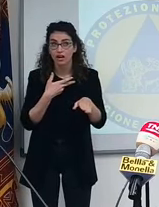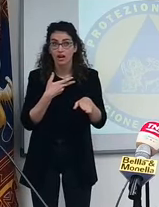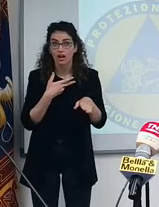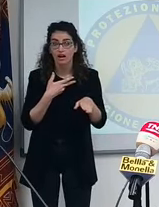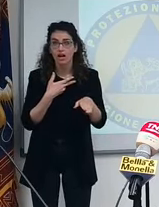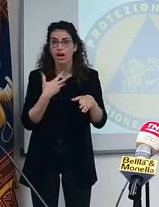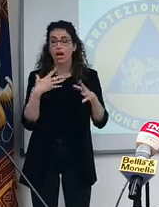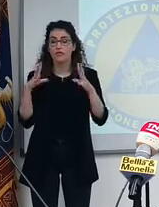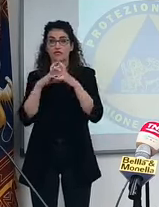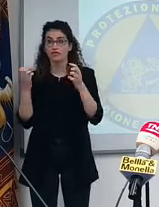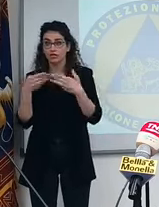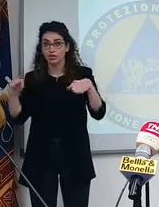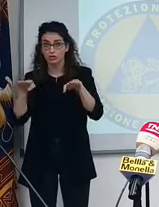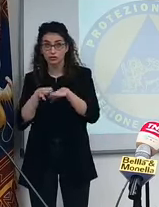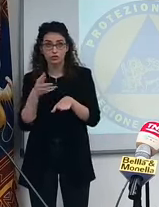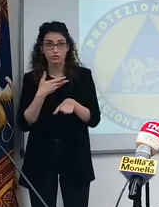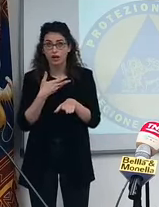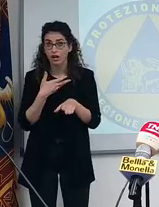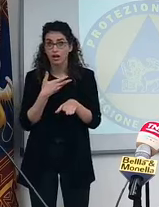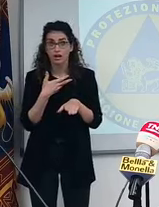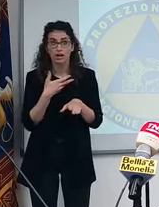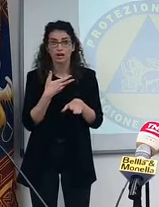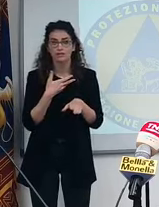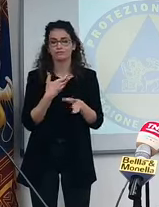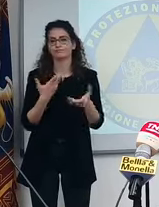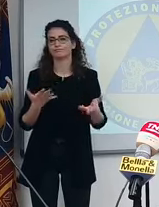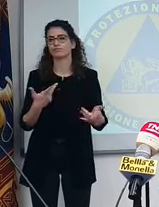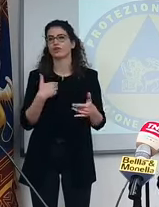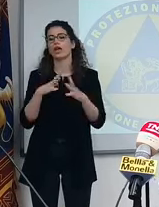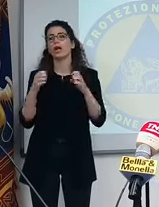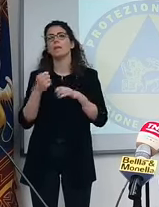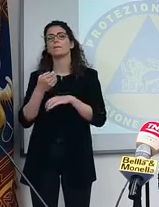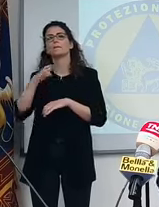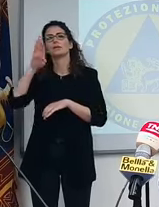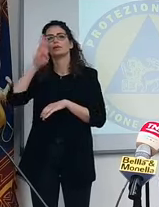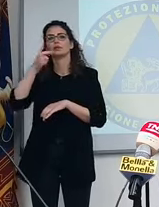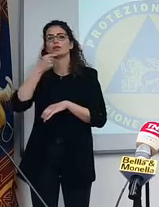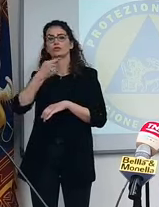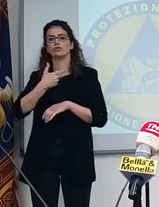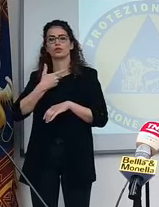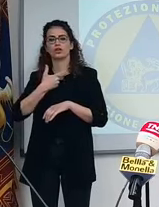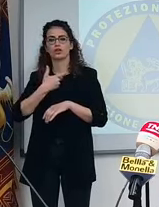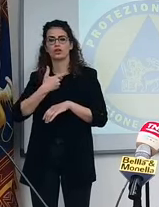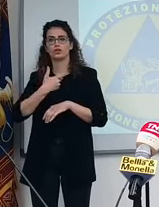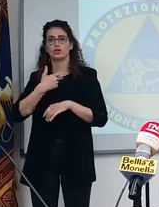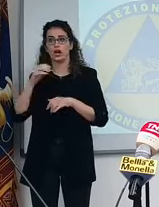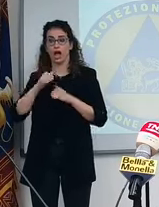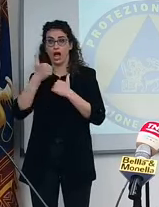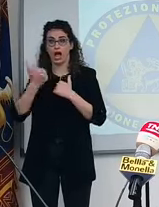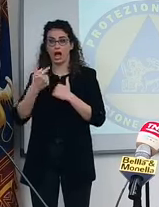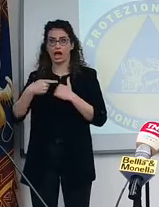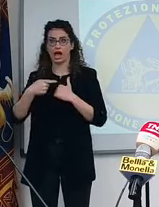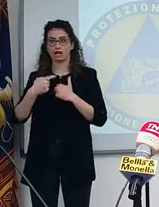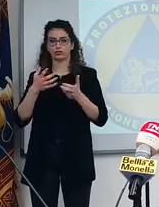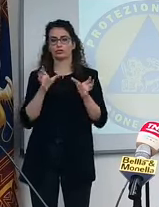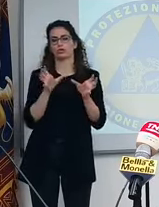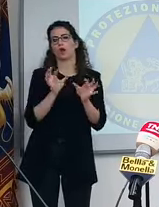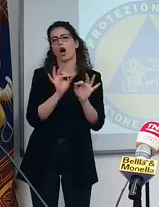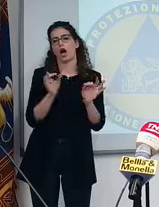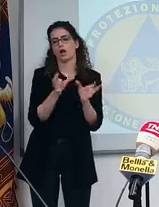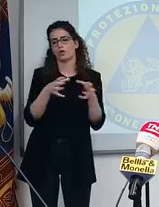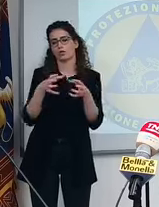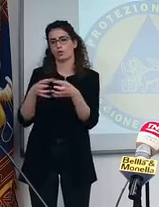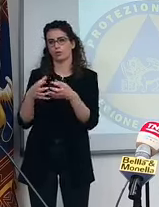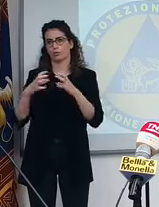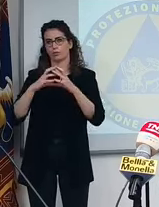fabbriche chiuse? Ci sono imprenditori che dicono che hanno fatto record di fatturato quest'anno per alcuni comparti produttivi?